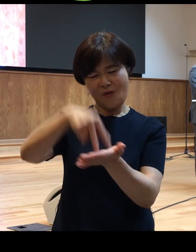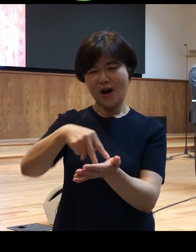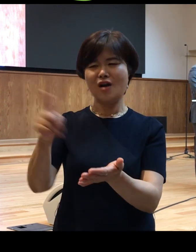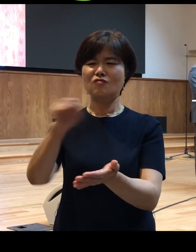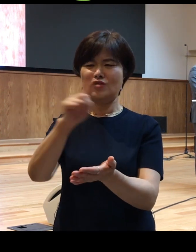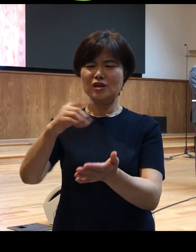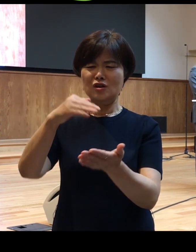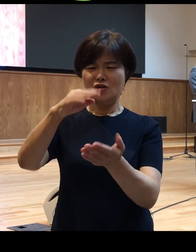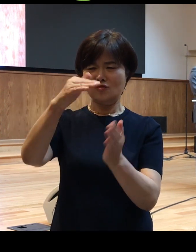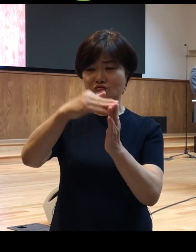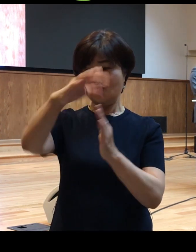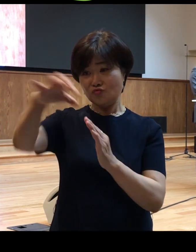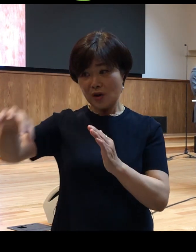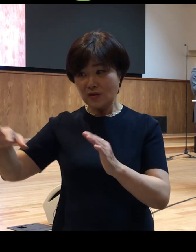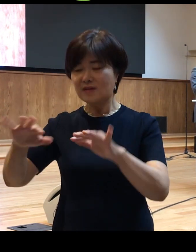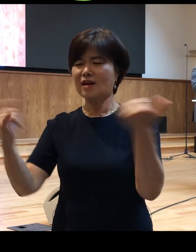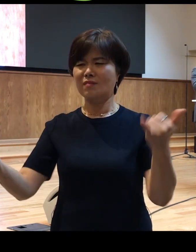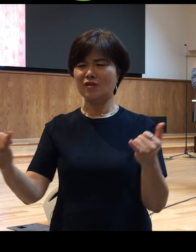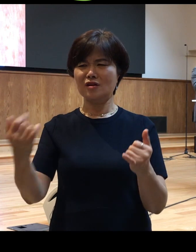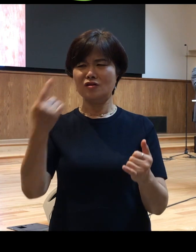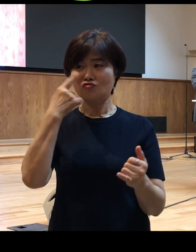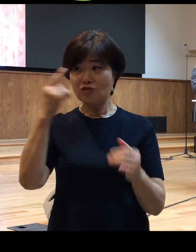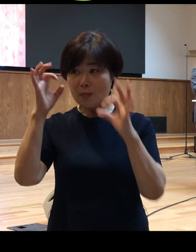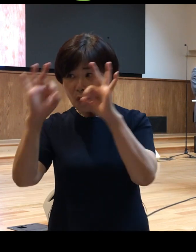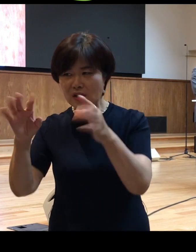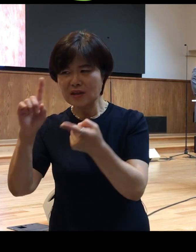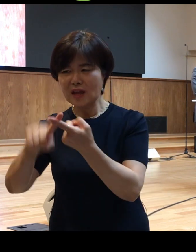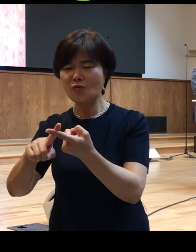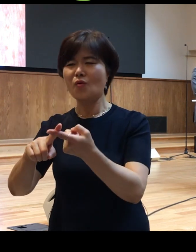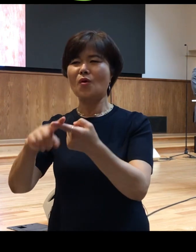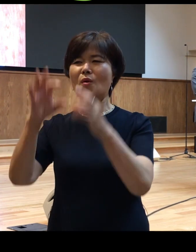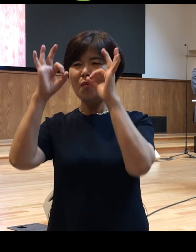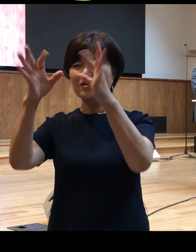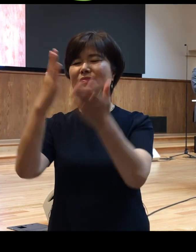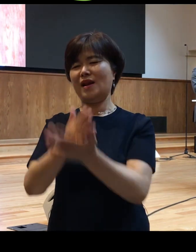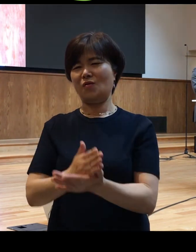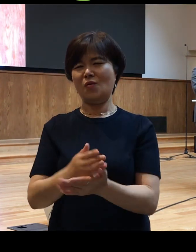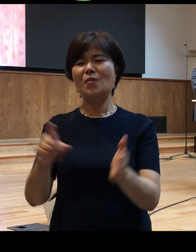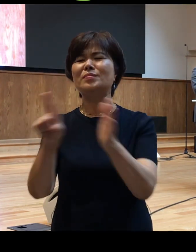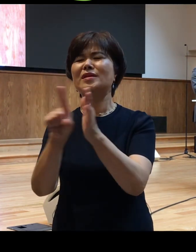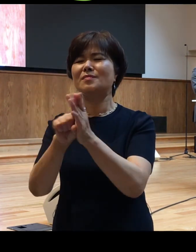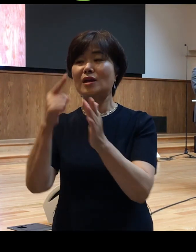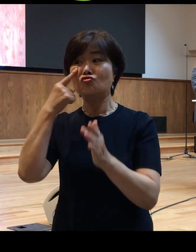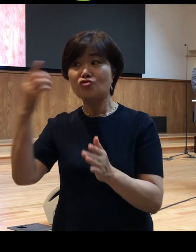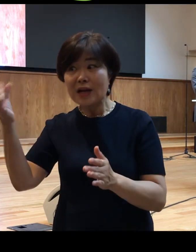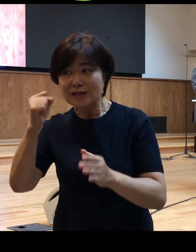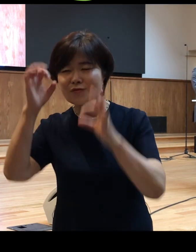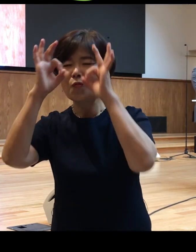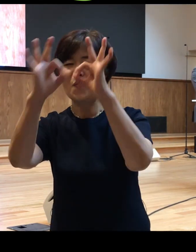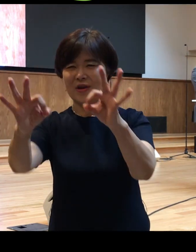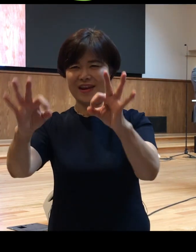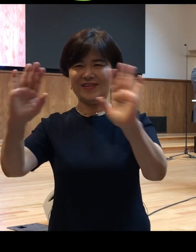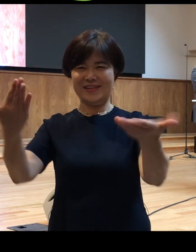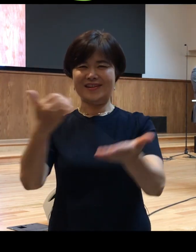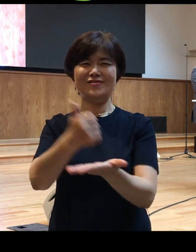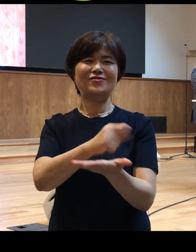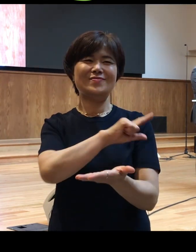사람들을 눈에 보이는 대로 보지 마시고요 믿음의 눈으로 바라보시기를 주님의 이름으로 간절히 추건합니다